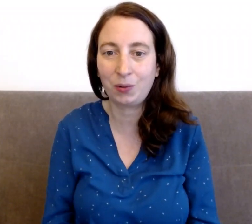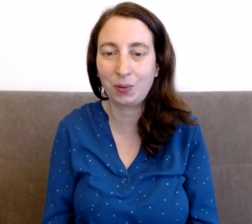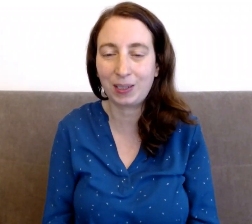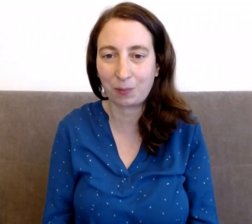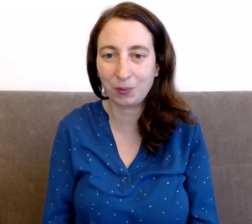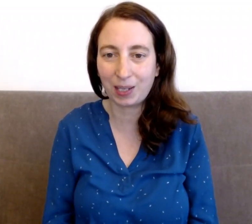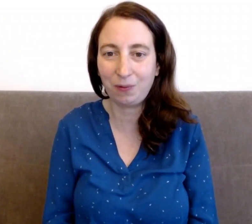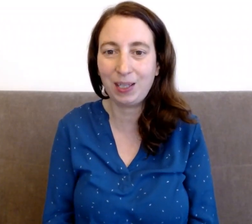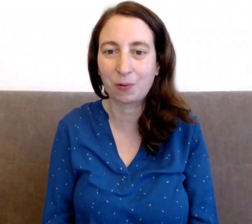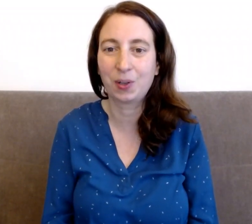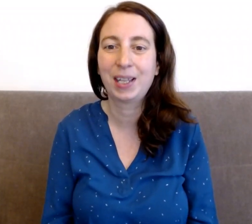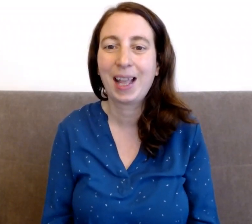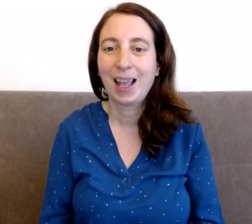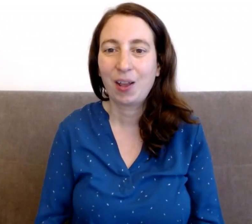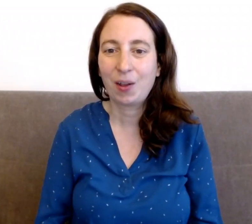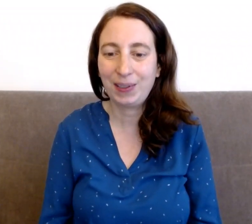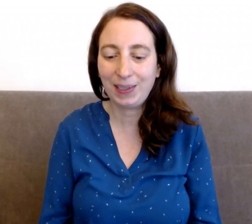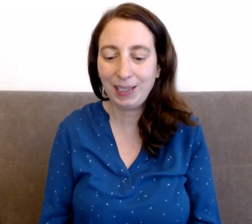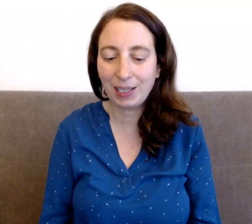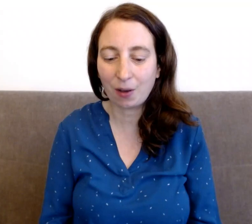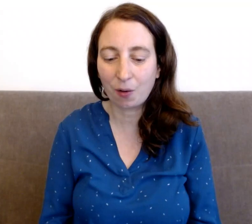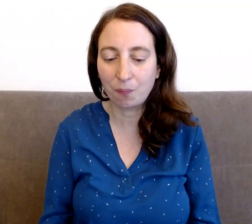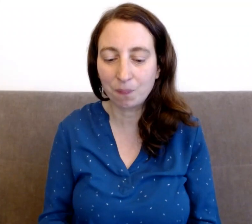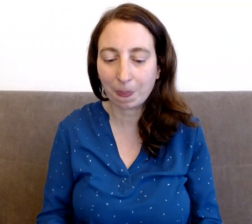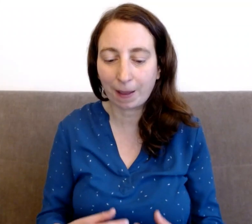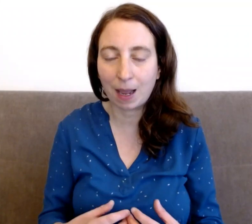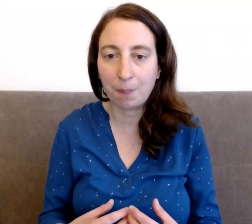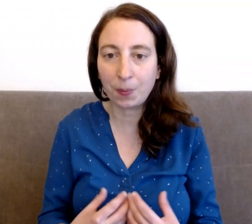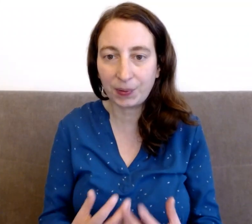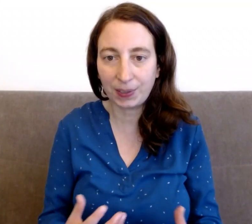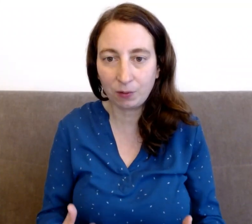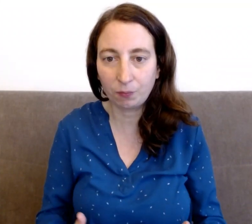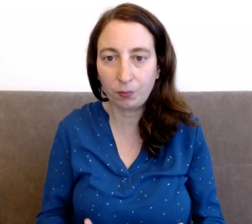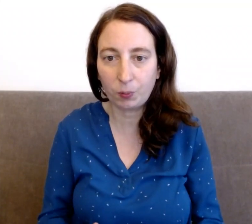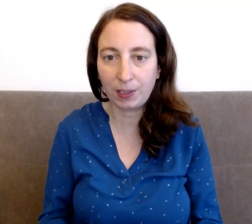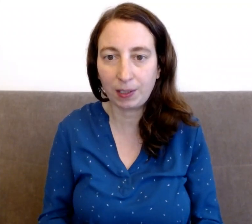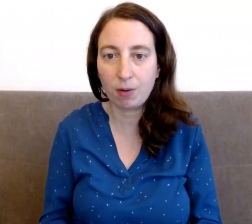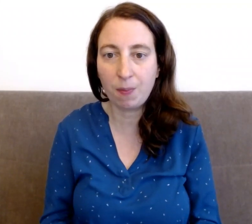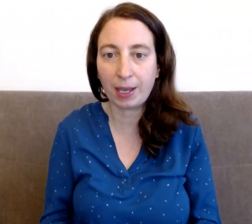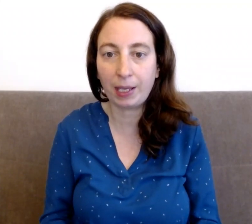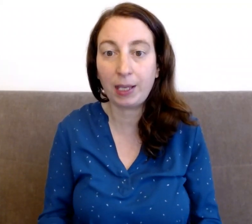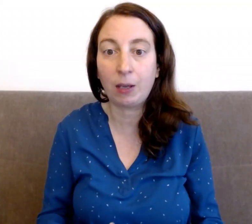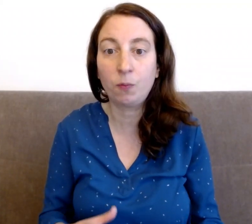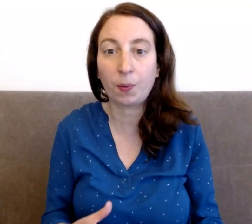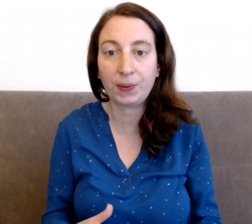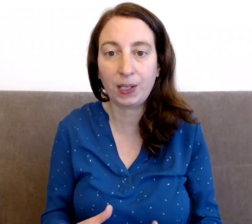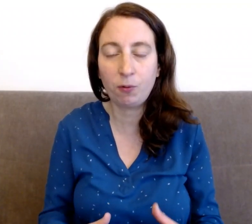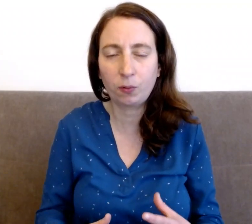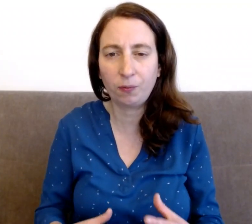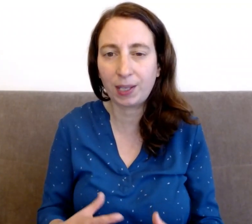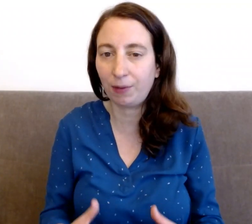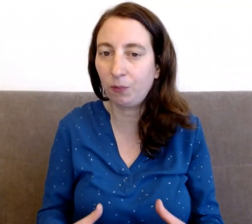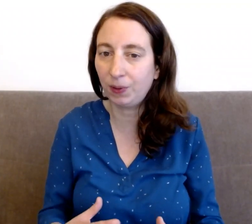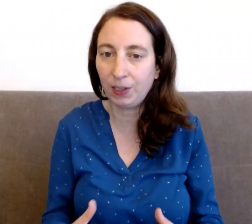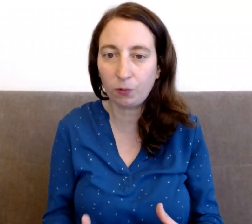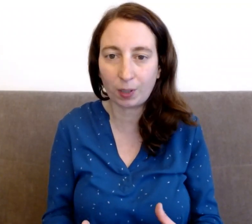description de cette vidéo. Si la pensée dont vous souhaitez vous libérer est une pensée plutôt vis-à-vis d'une situation,